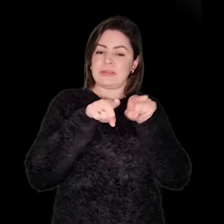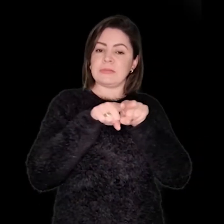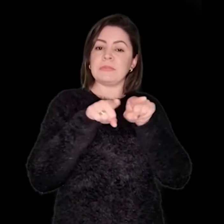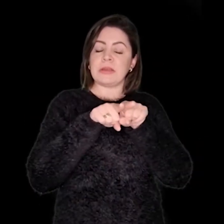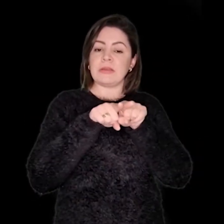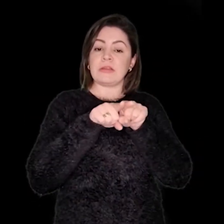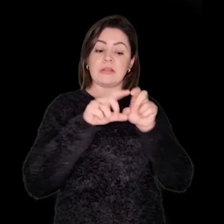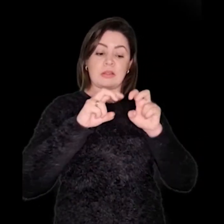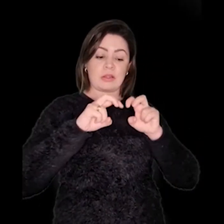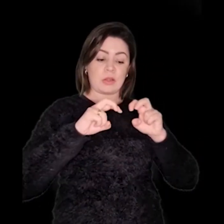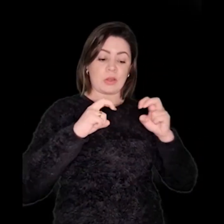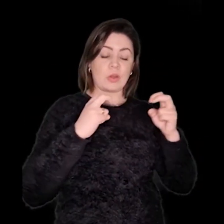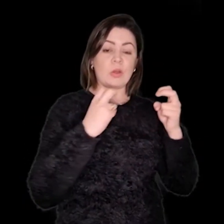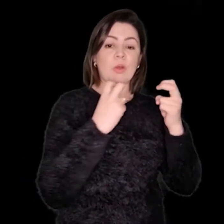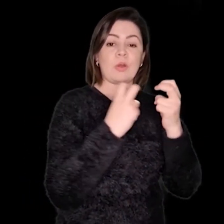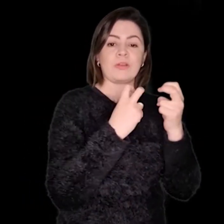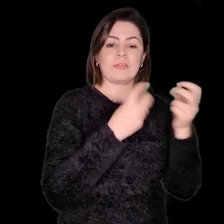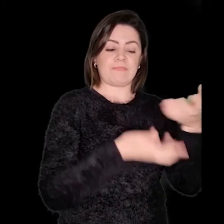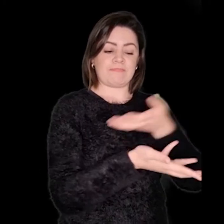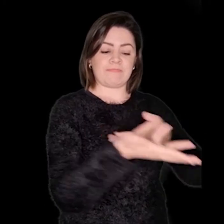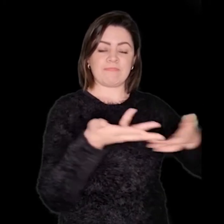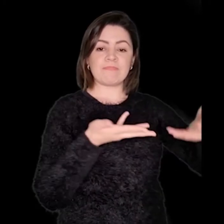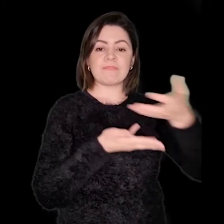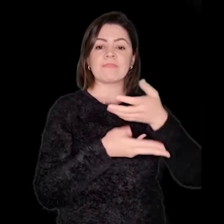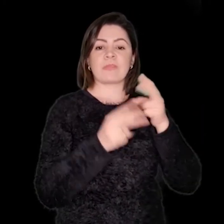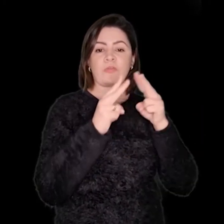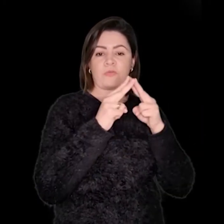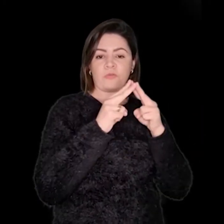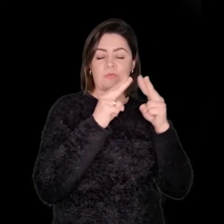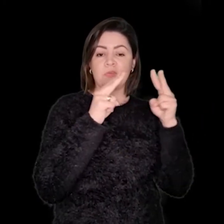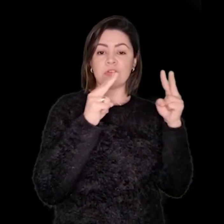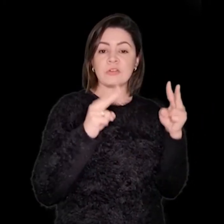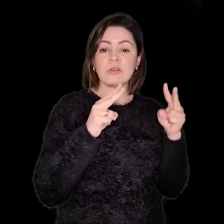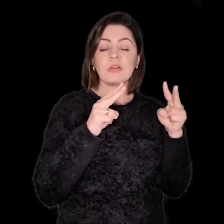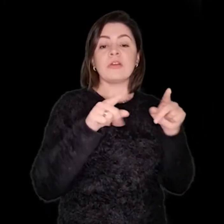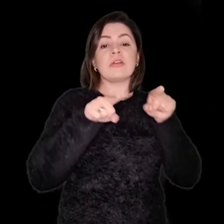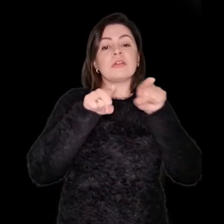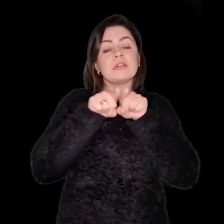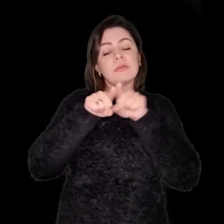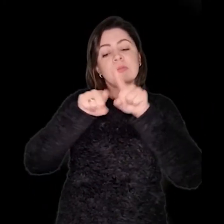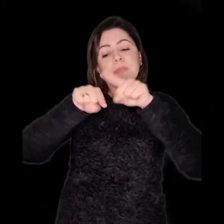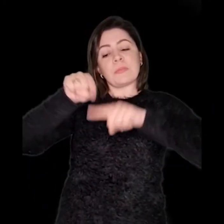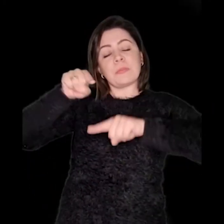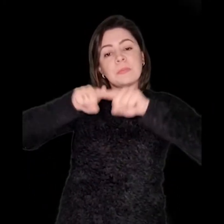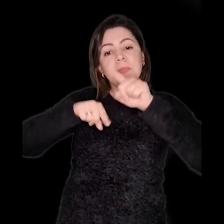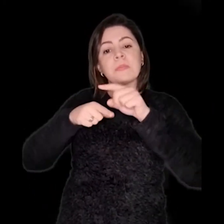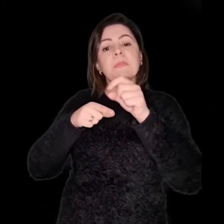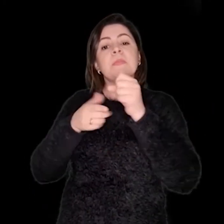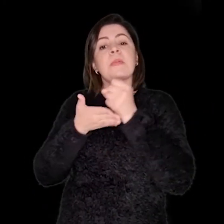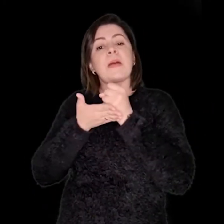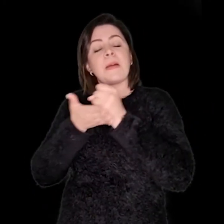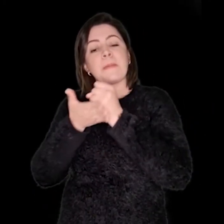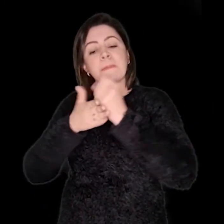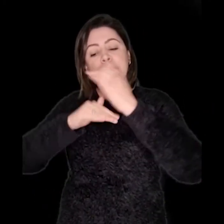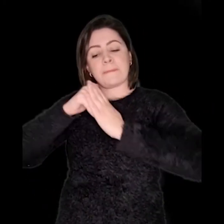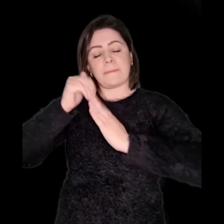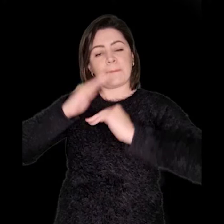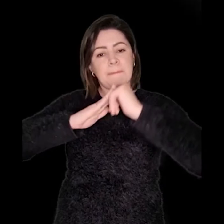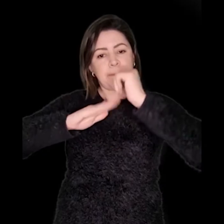Articularemos também momentos de prática por meio das rodas de conversas, que serão virtuais, e de um material de apoio à